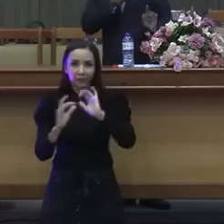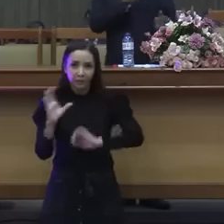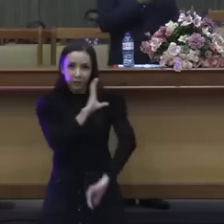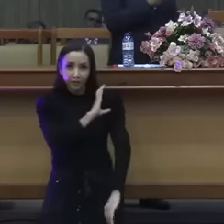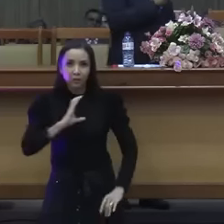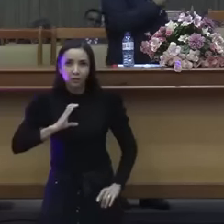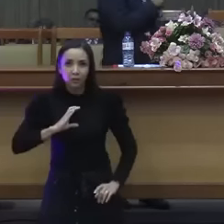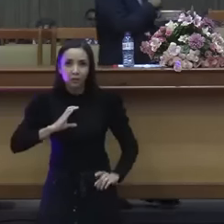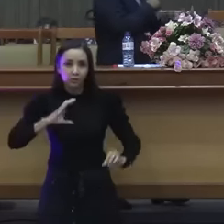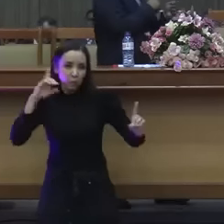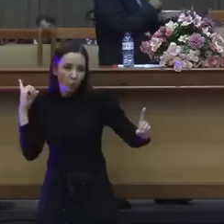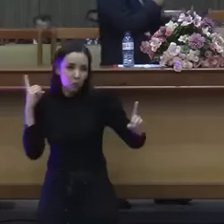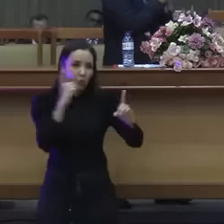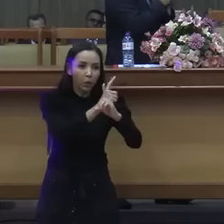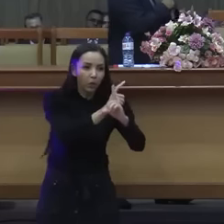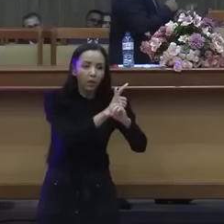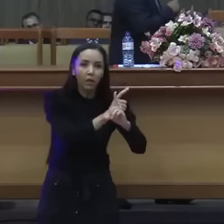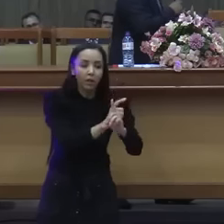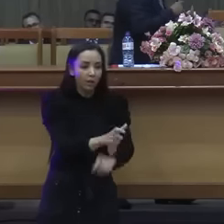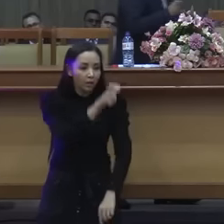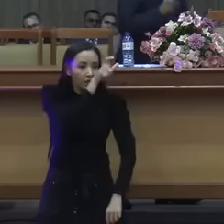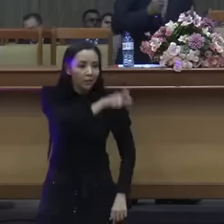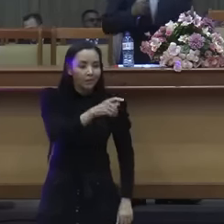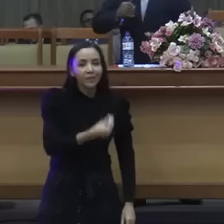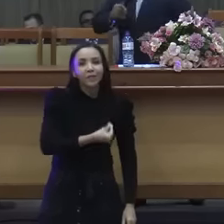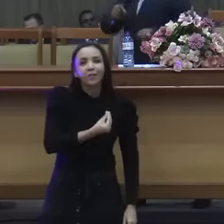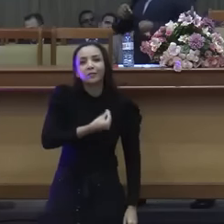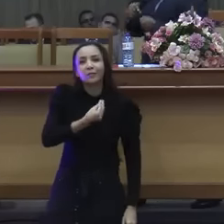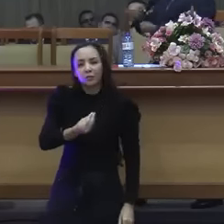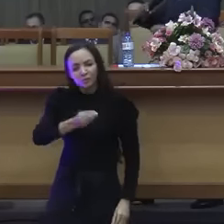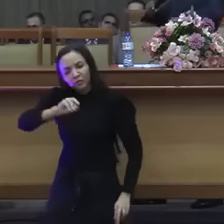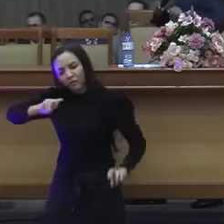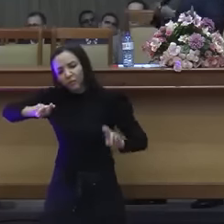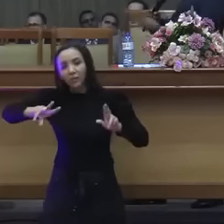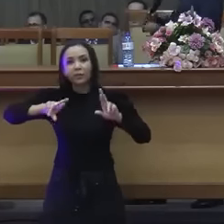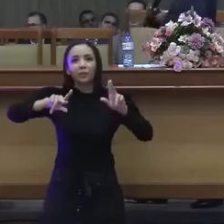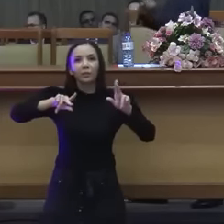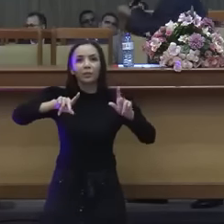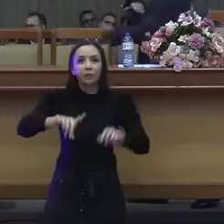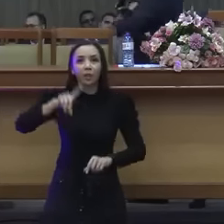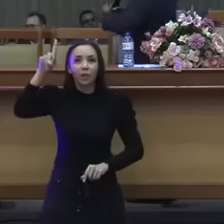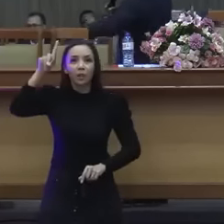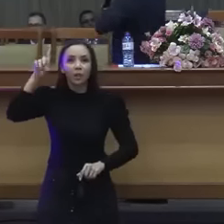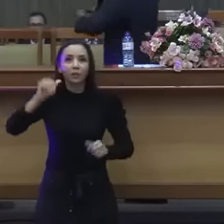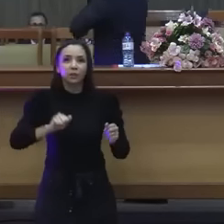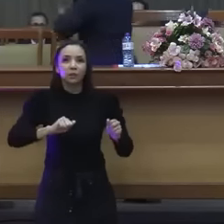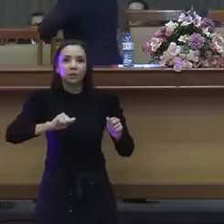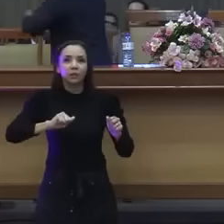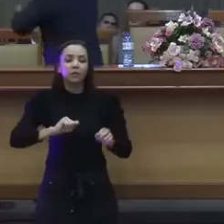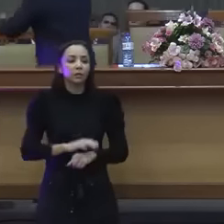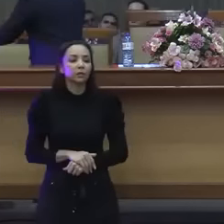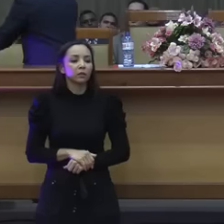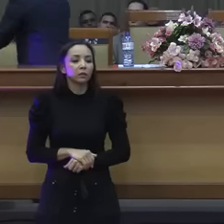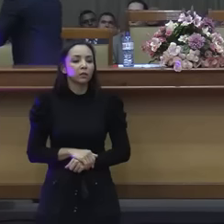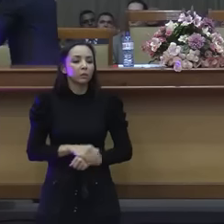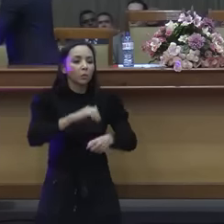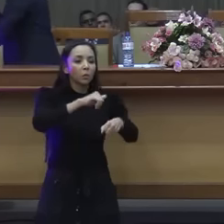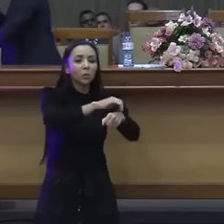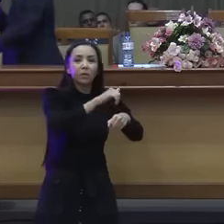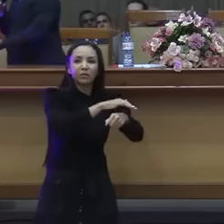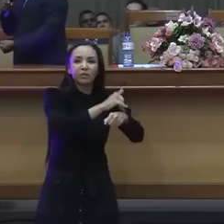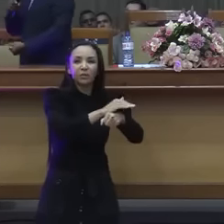ele passou pelo mistério de Deus e o Senhor primeiro sacudiu todo o judaísmo legalista dele.